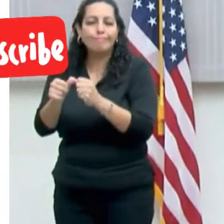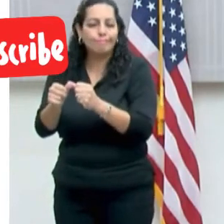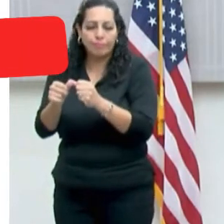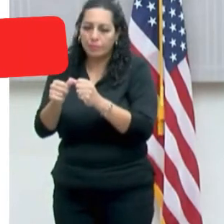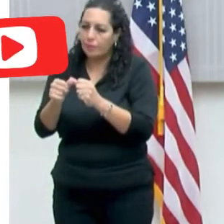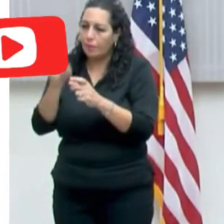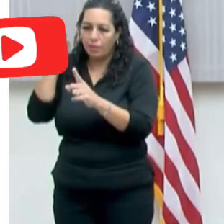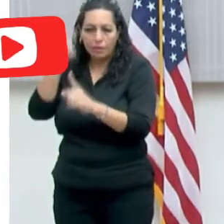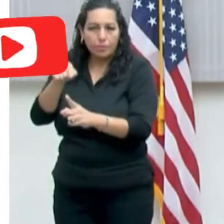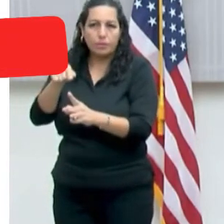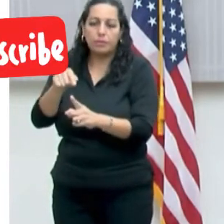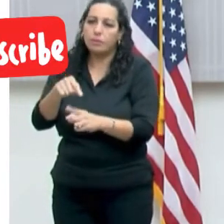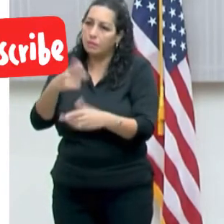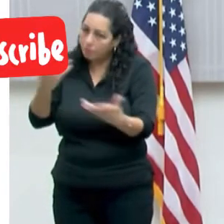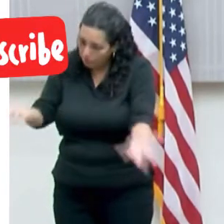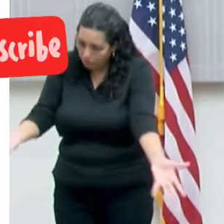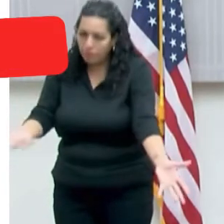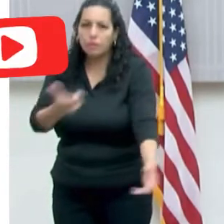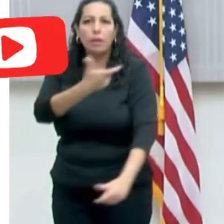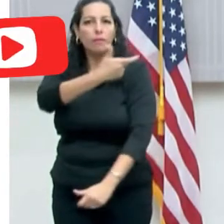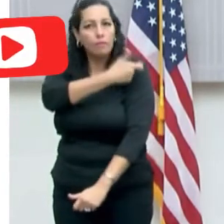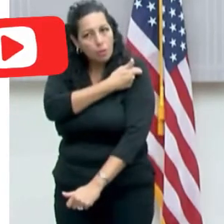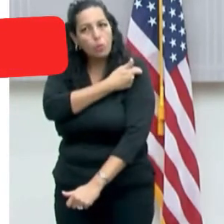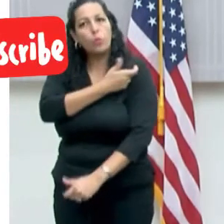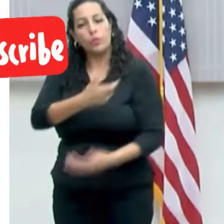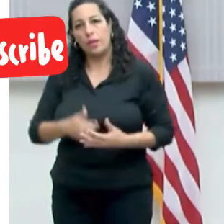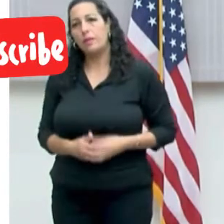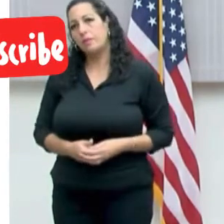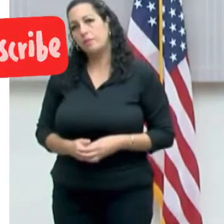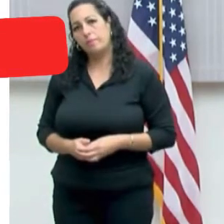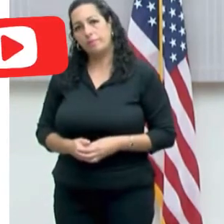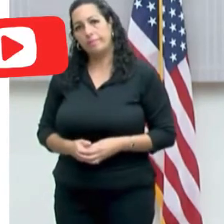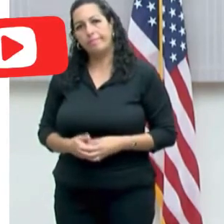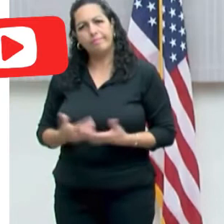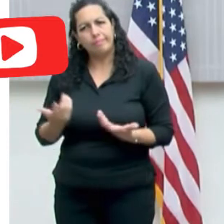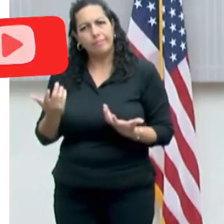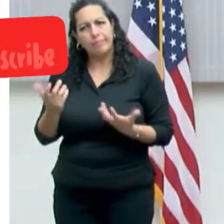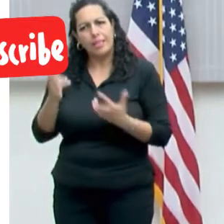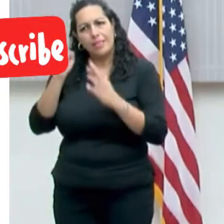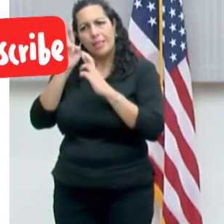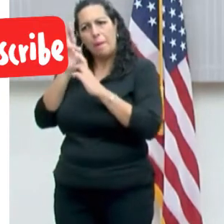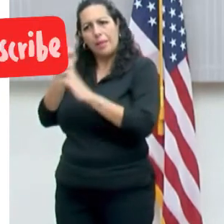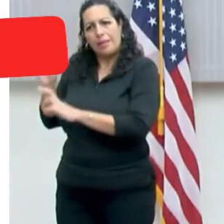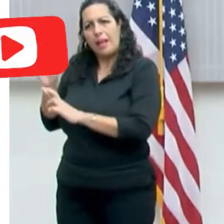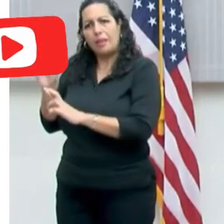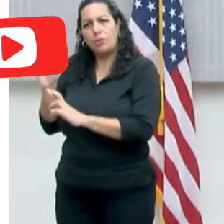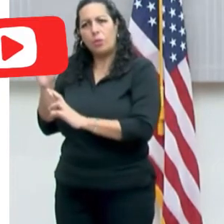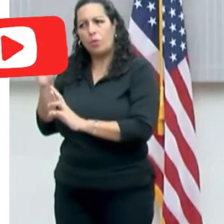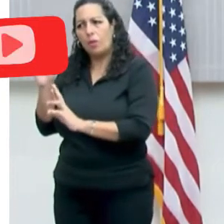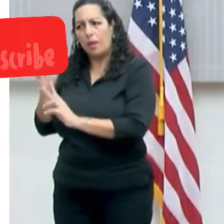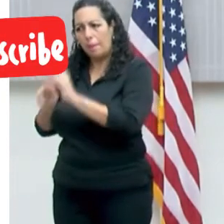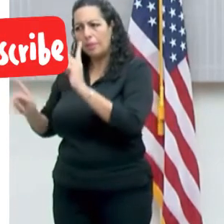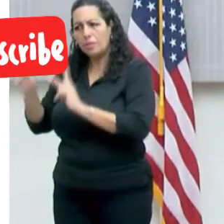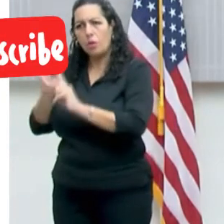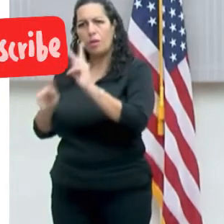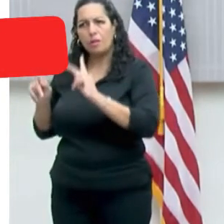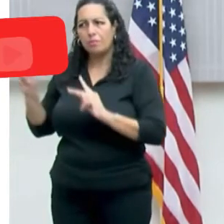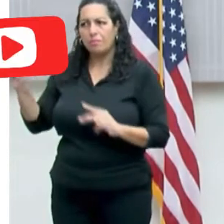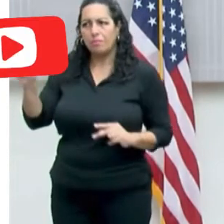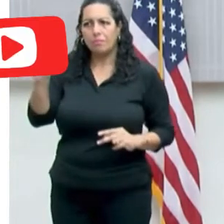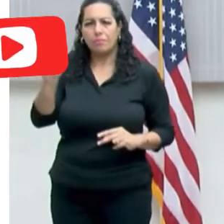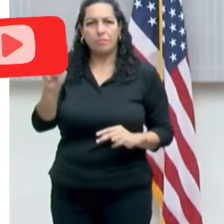misma. Que se acaben de vacunar los que no lo han hecho, respetando a aquellos que tengan